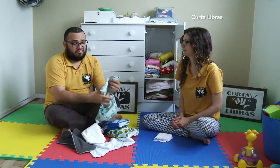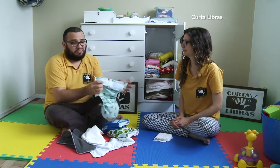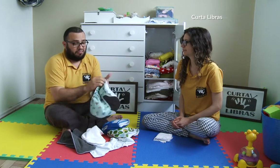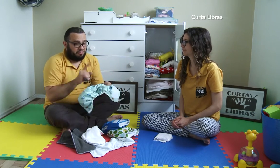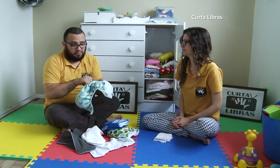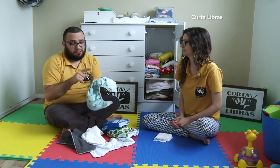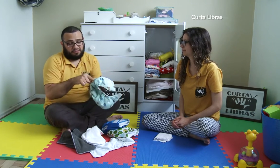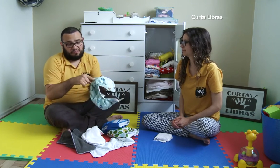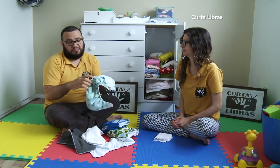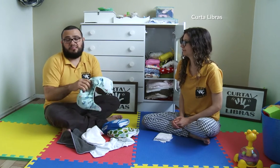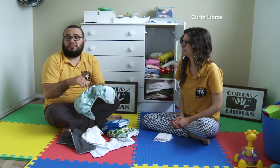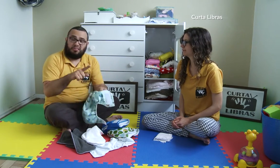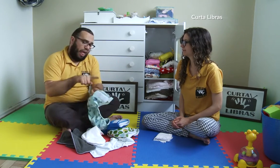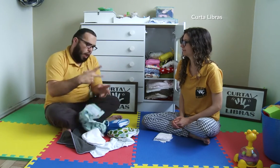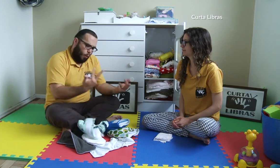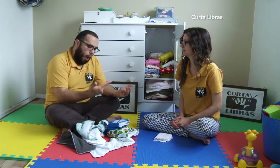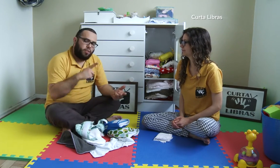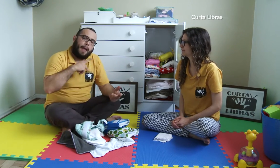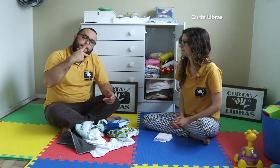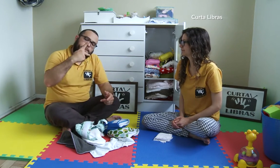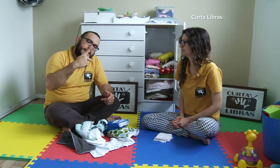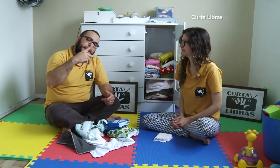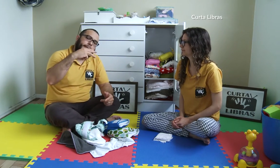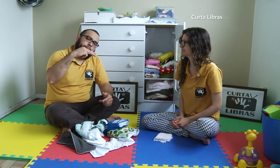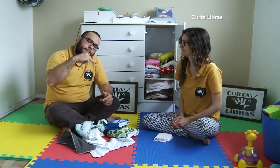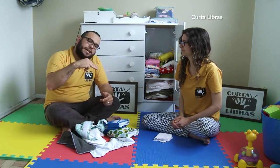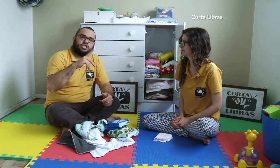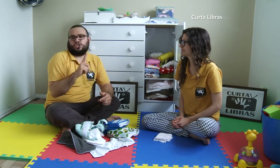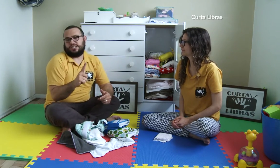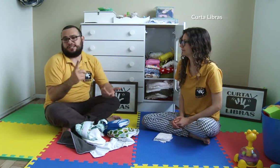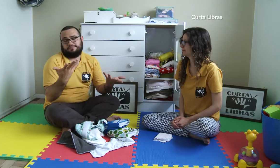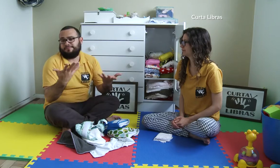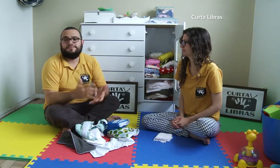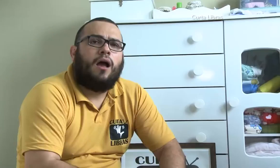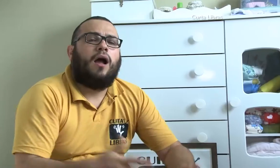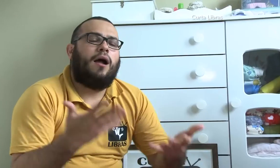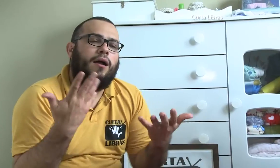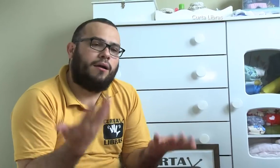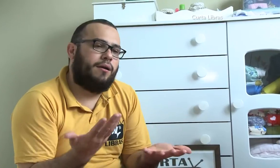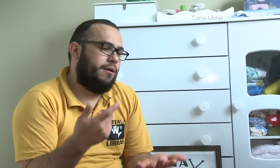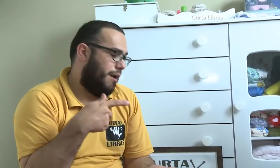Esse tipo de fralda é muito boa porque não prejudica o meio ambiente e isso é muito importante.